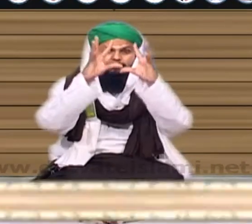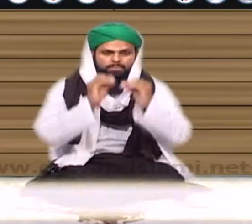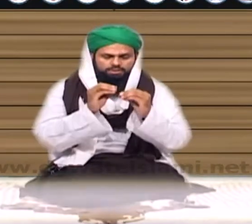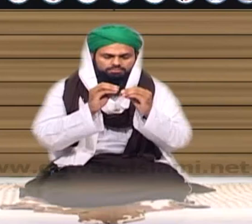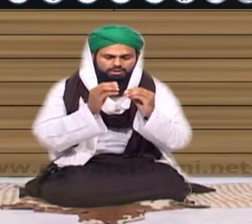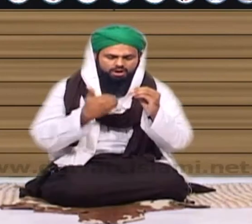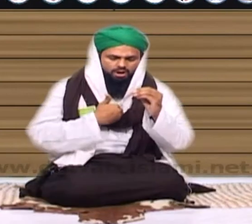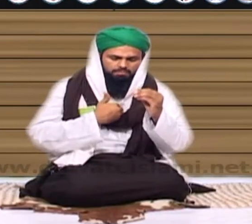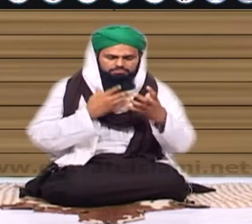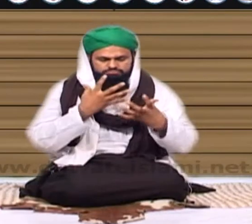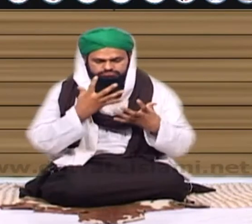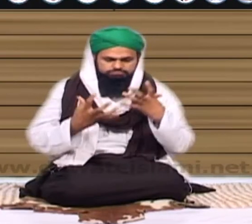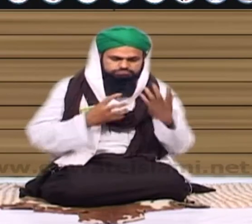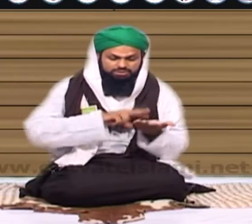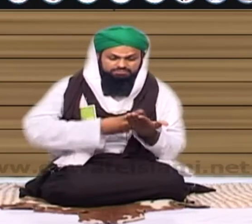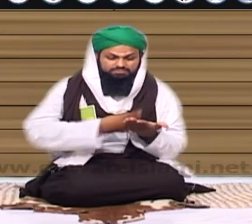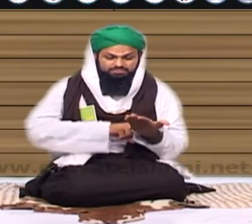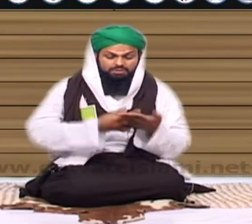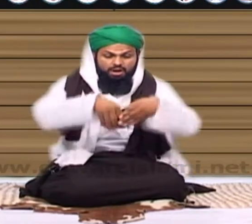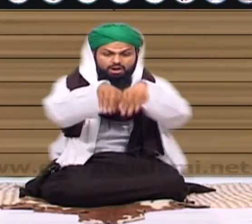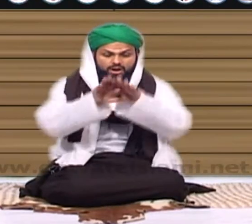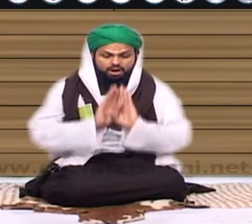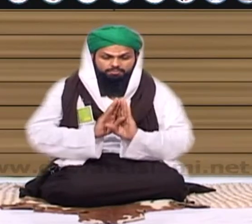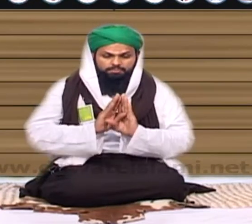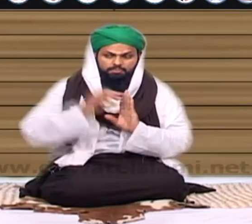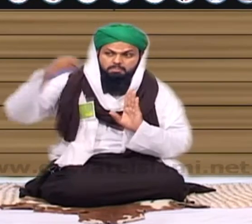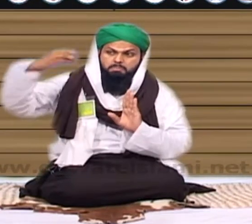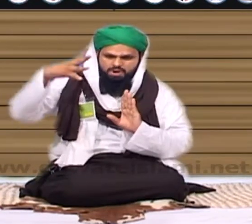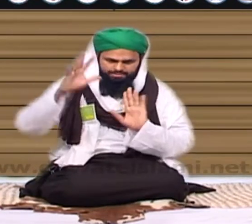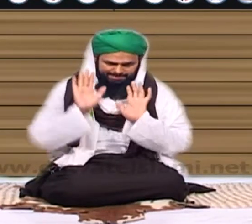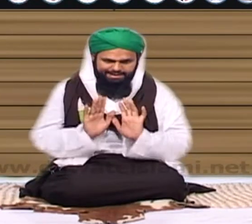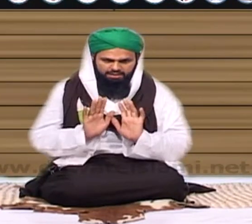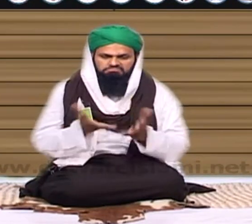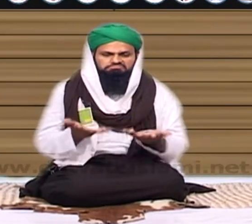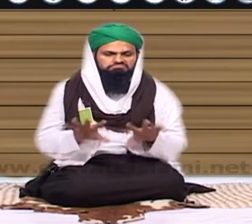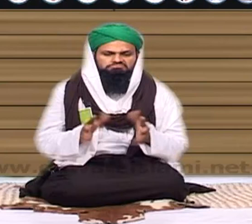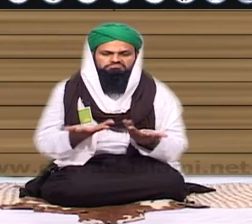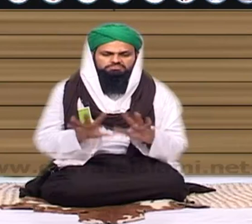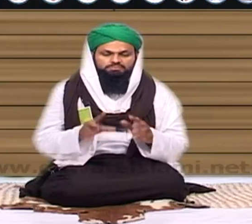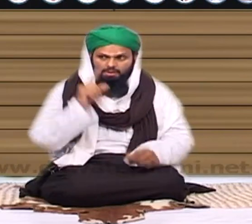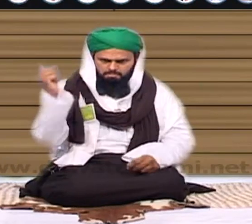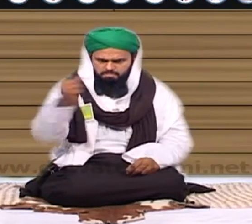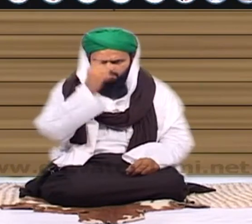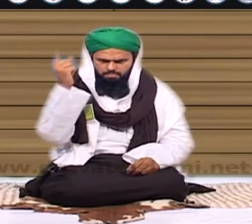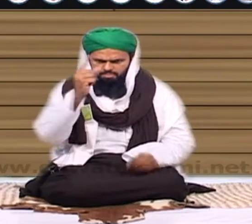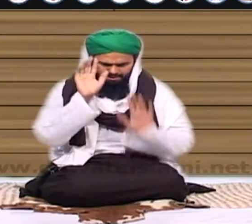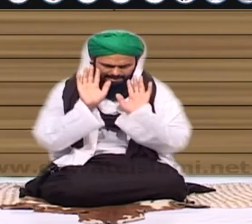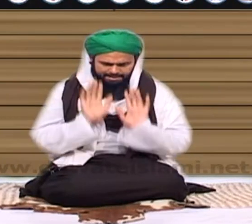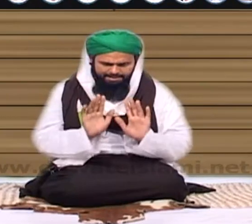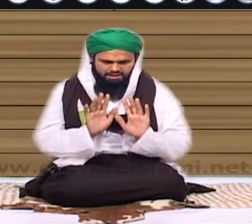ہم بے چائن ہو جاتے تو سوچئے قبر میں کون برب لگائے گا قبر میں کون